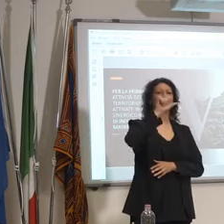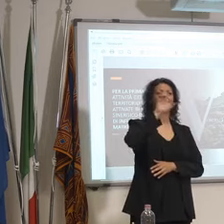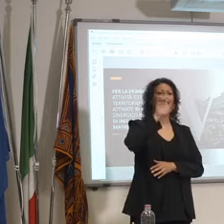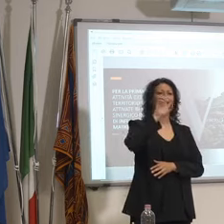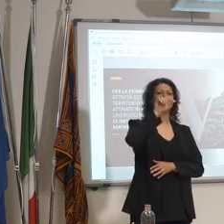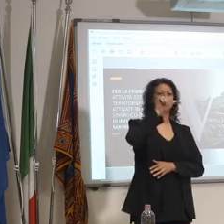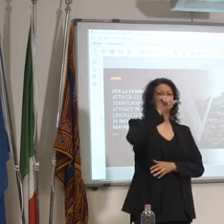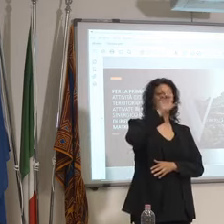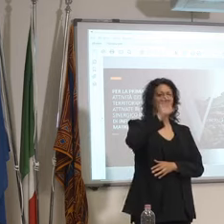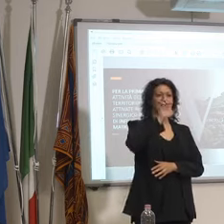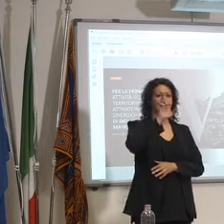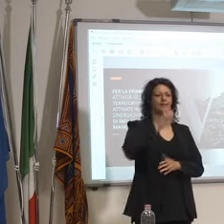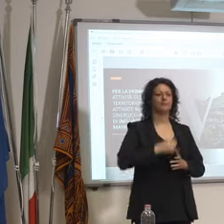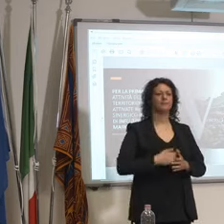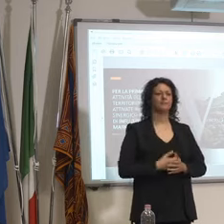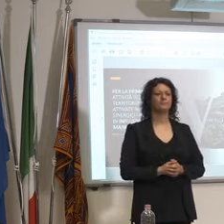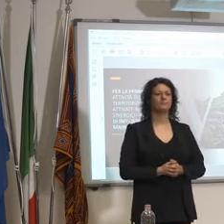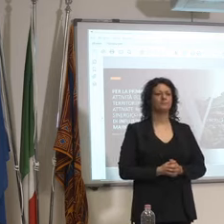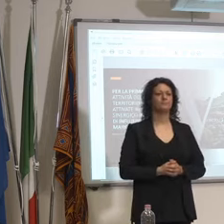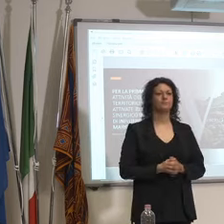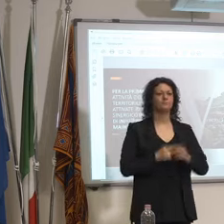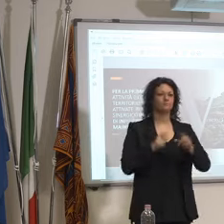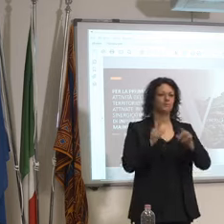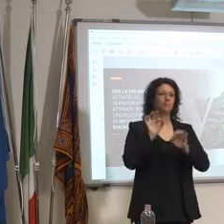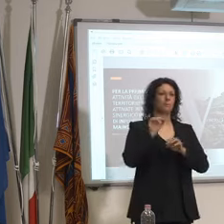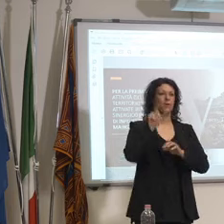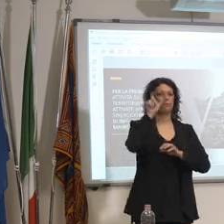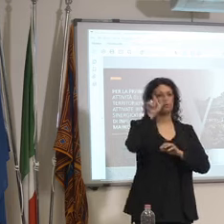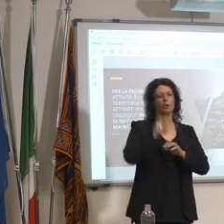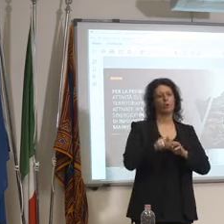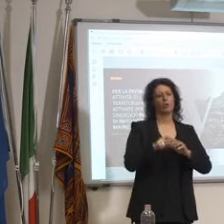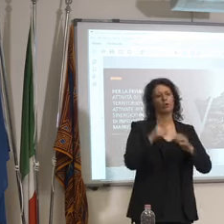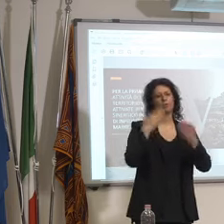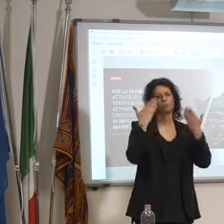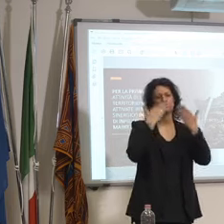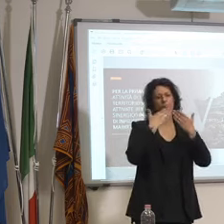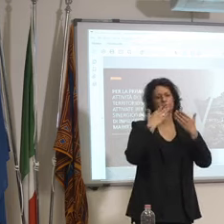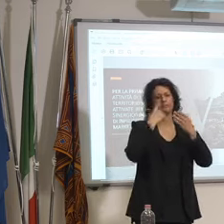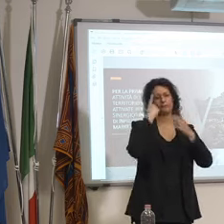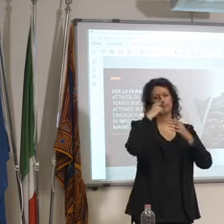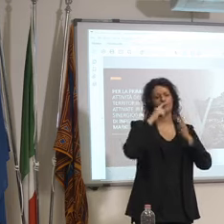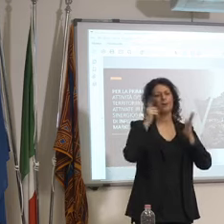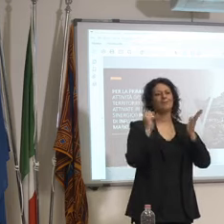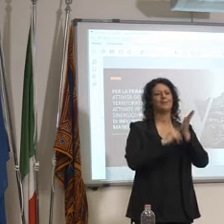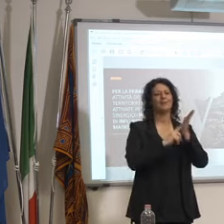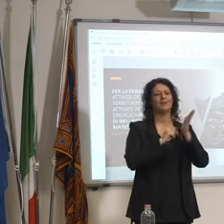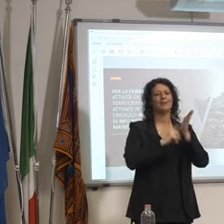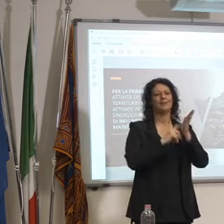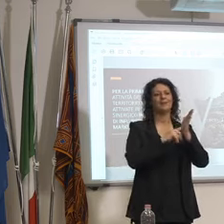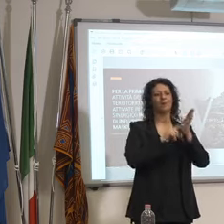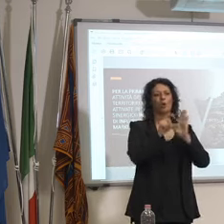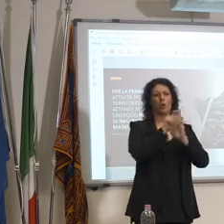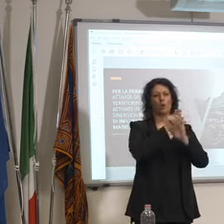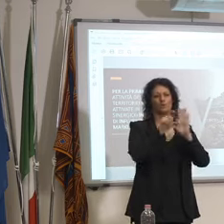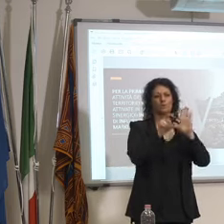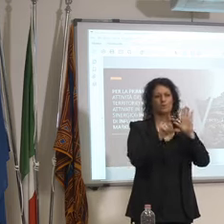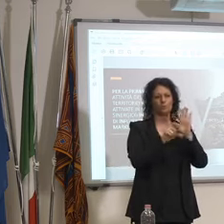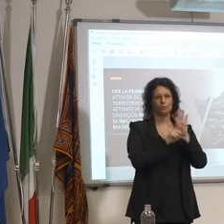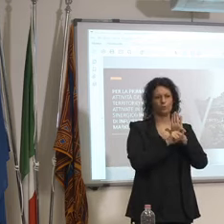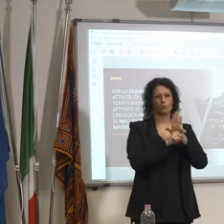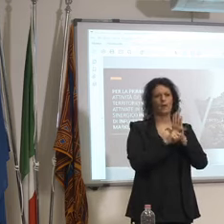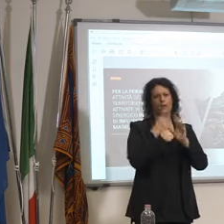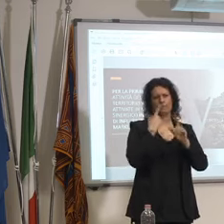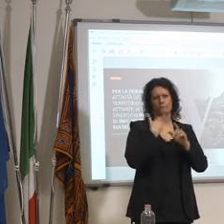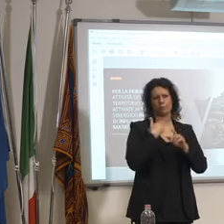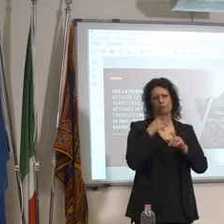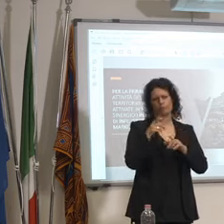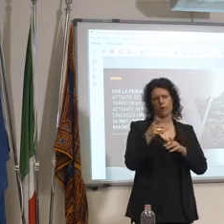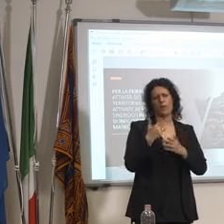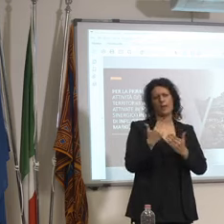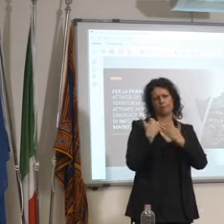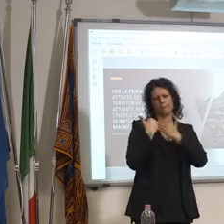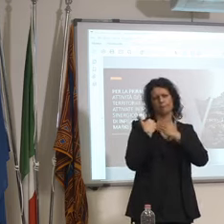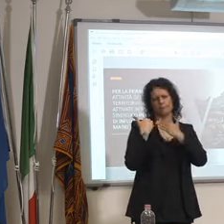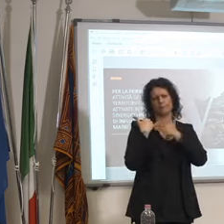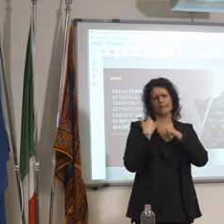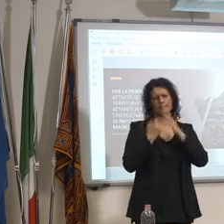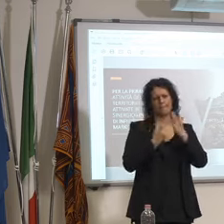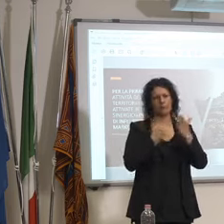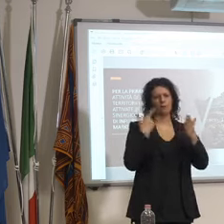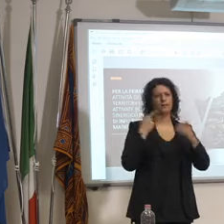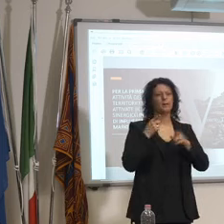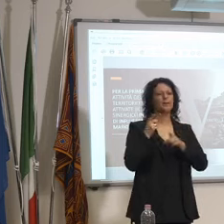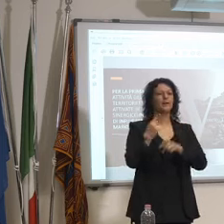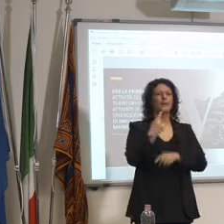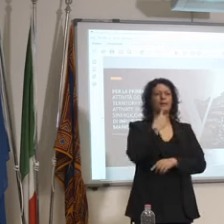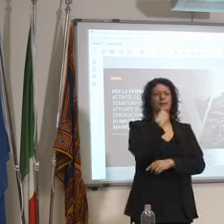insomma c'è un luminare del diritto costituzionale oltre ad aver avuto un sacco di cariche importanti che dice appunto